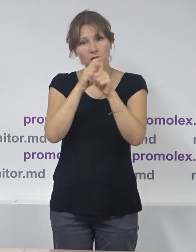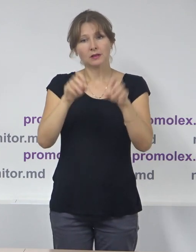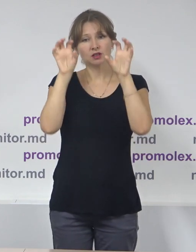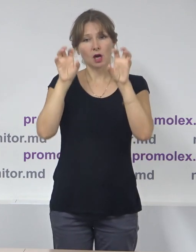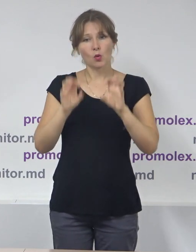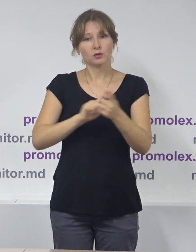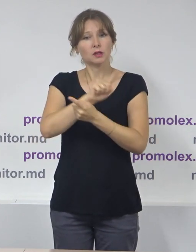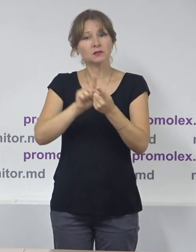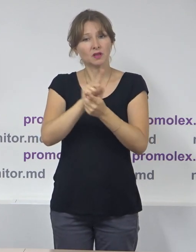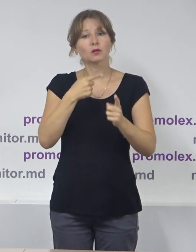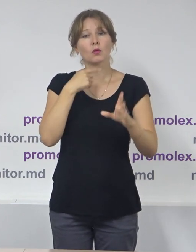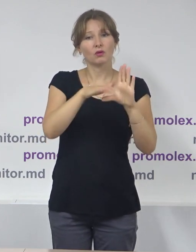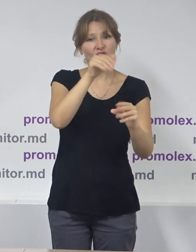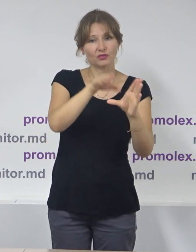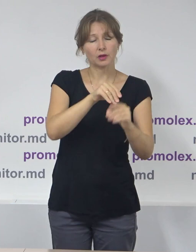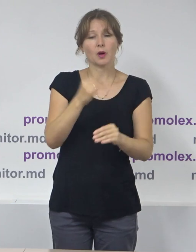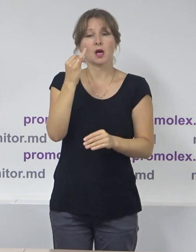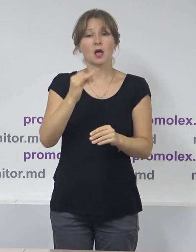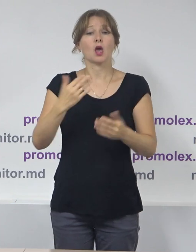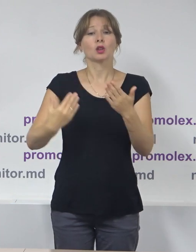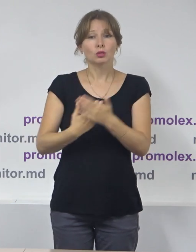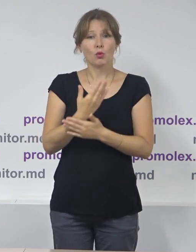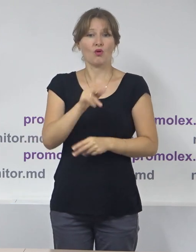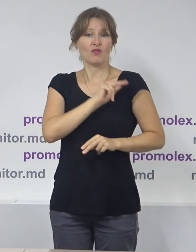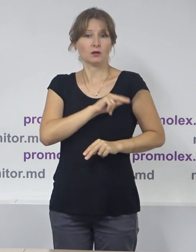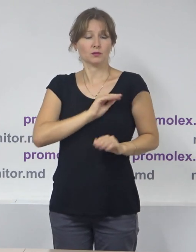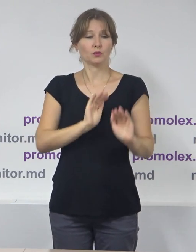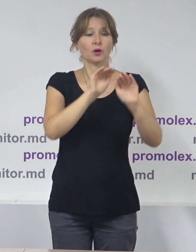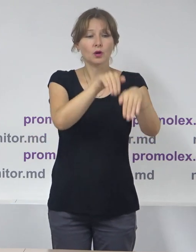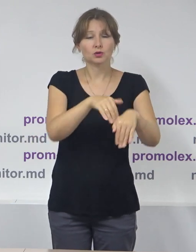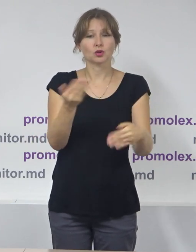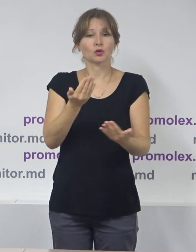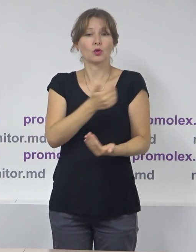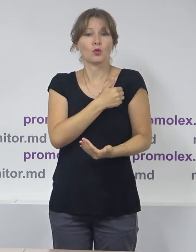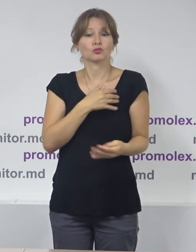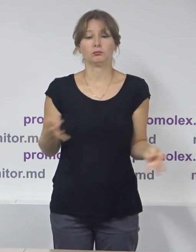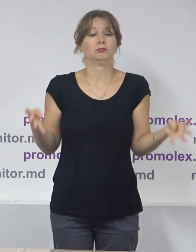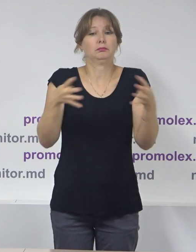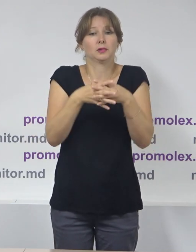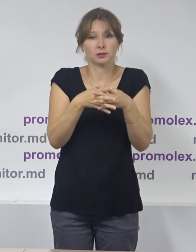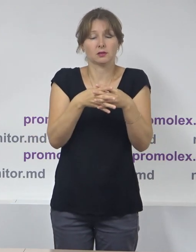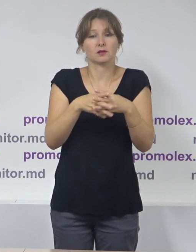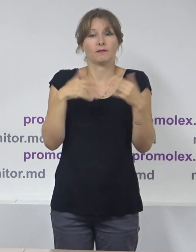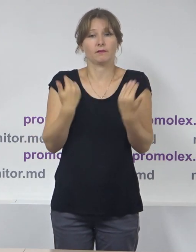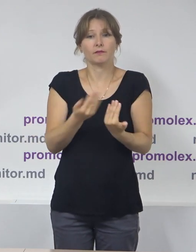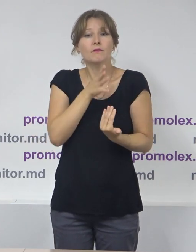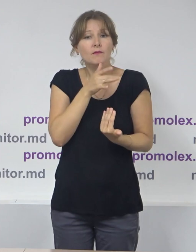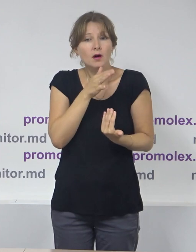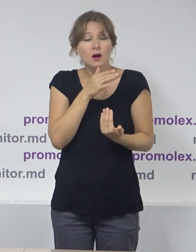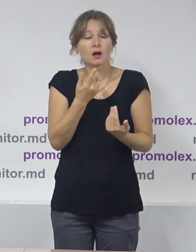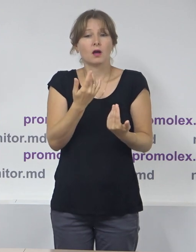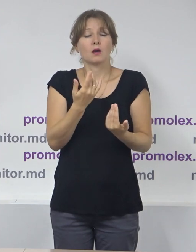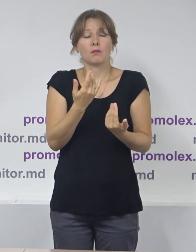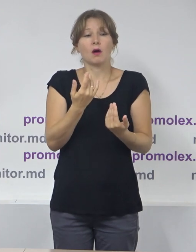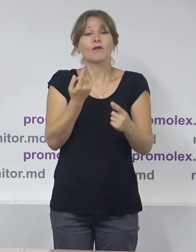și, în total, fiind nouă angajamente pe care autoritățile încearcă să le implementeze în prezent. Desigur că aceste lucruri, de la fel,